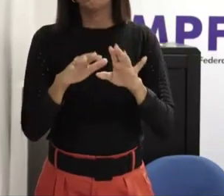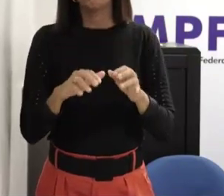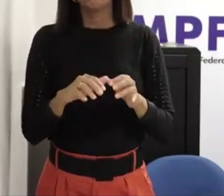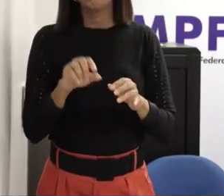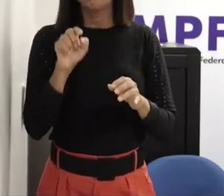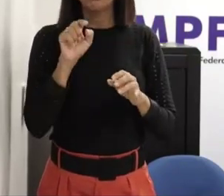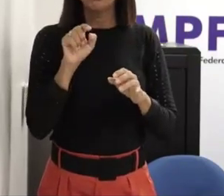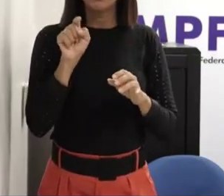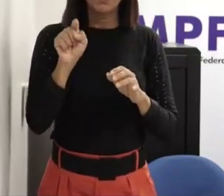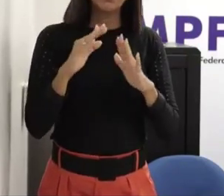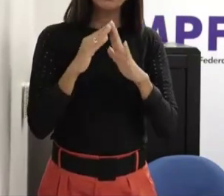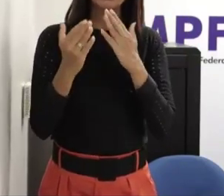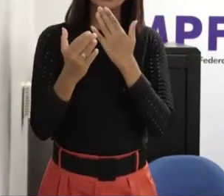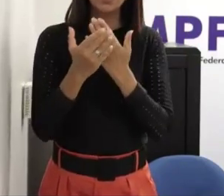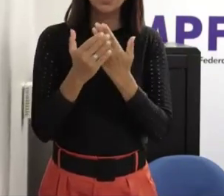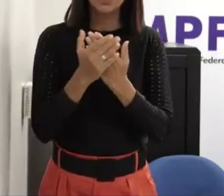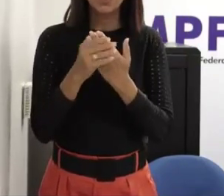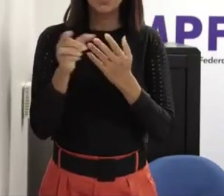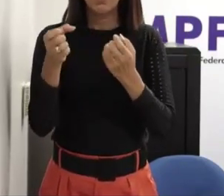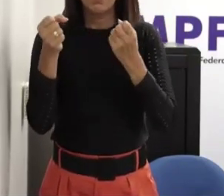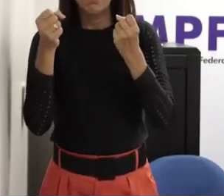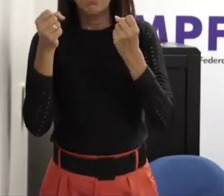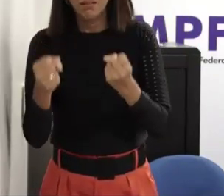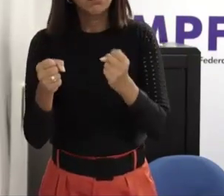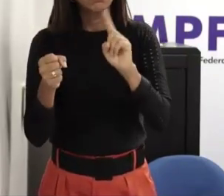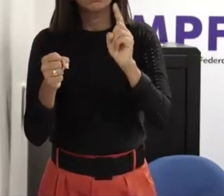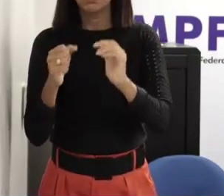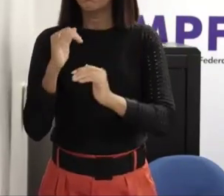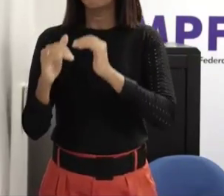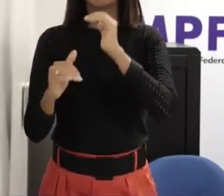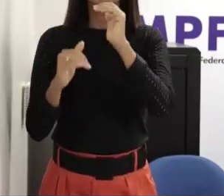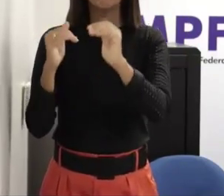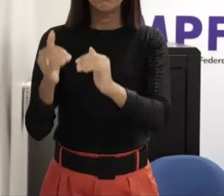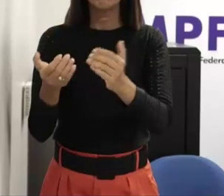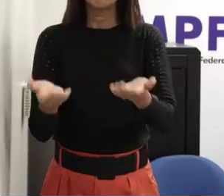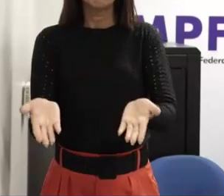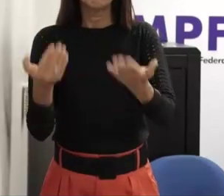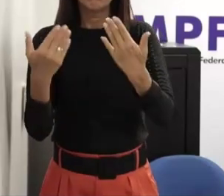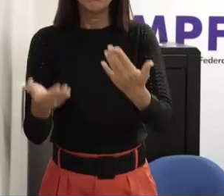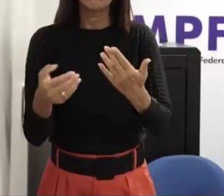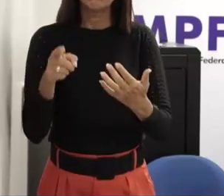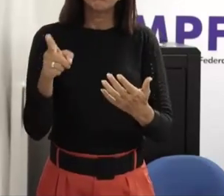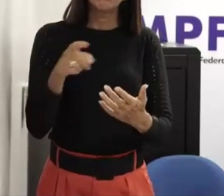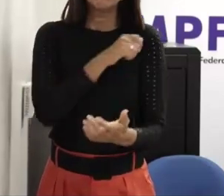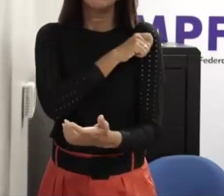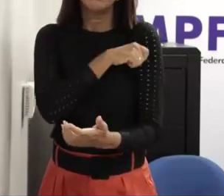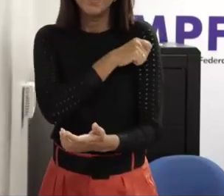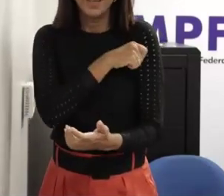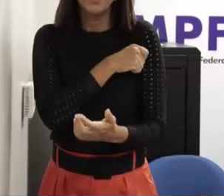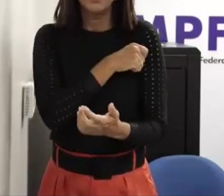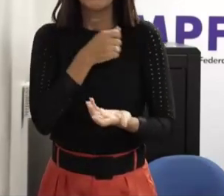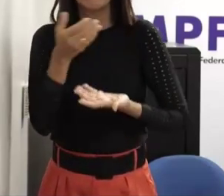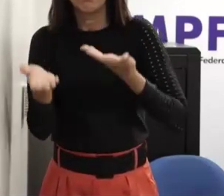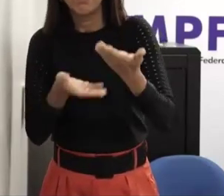fortalecida ao trazer e traçar também esse diálogo com a criança propriamente dito e o adolescente